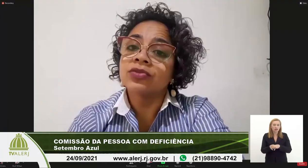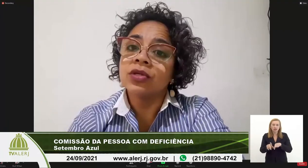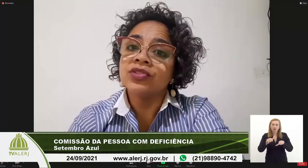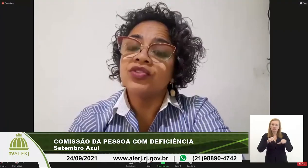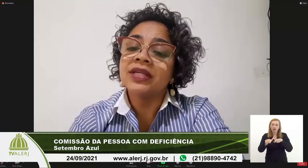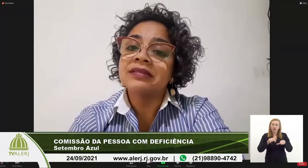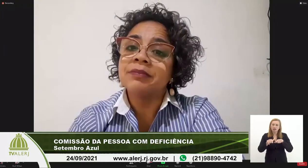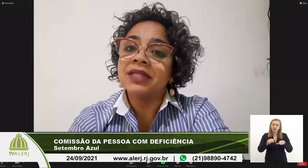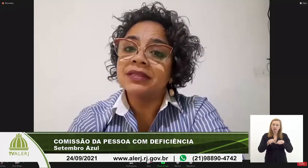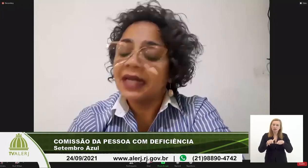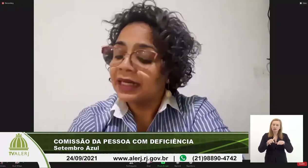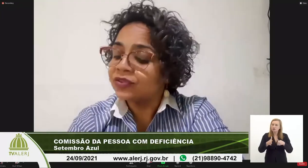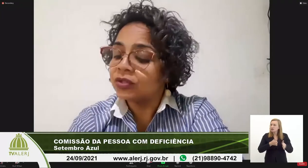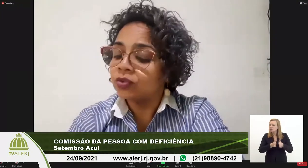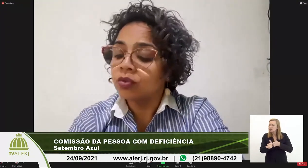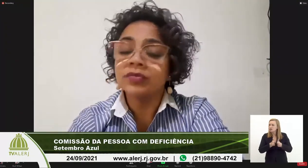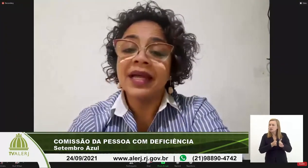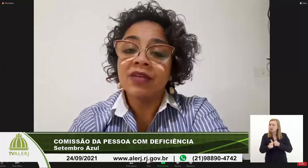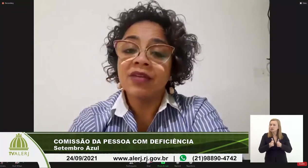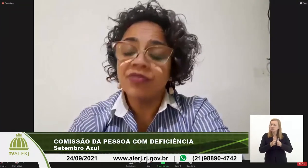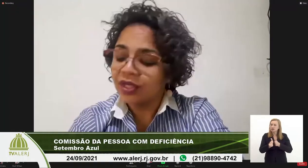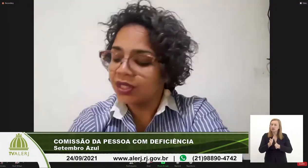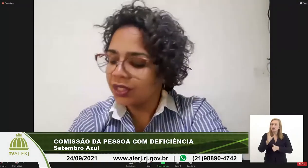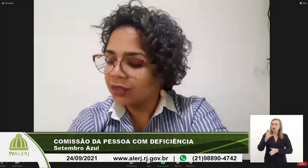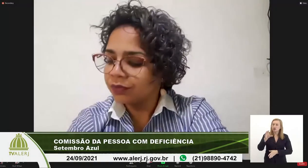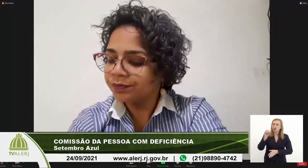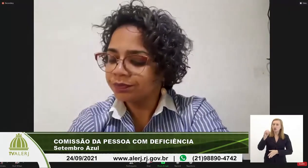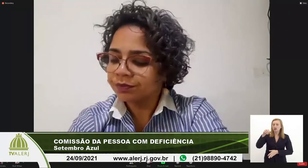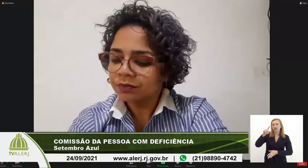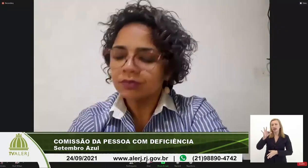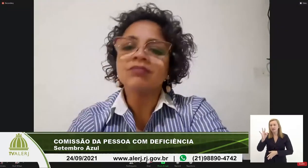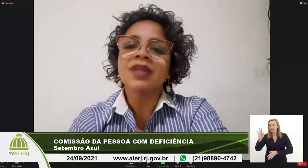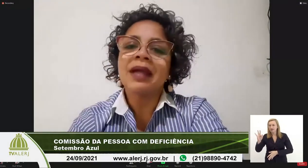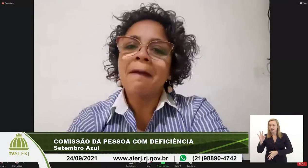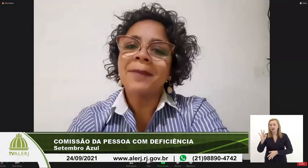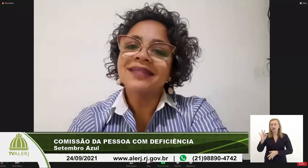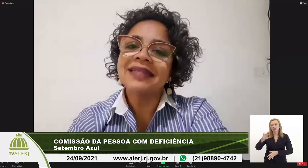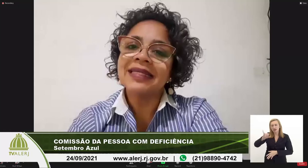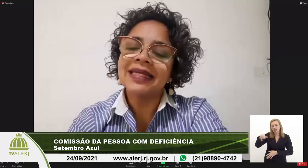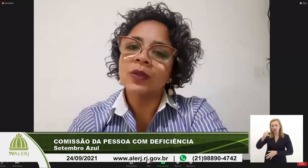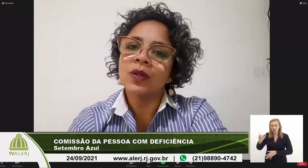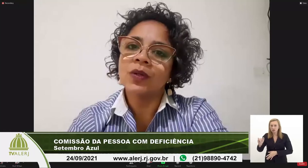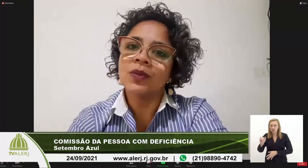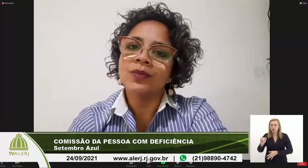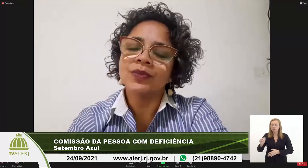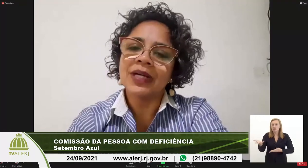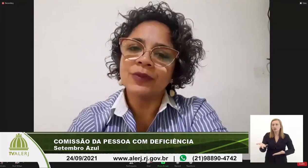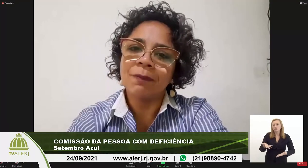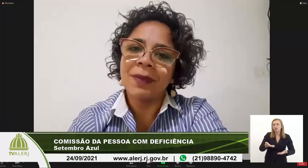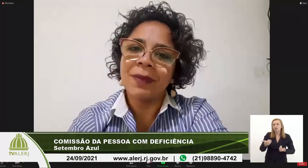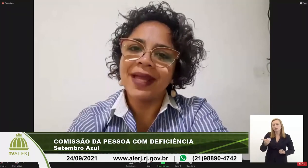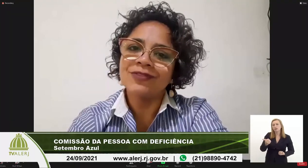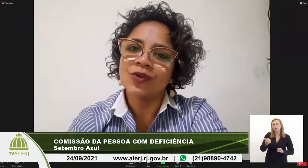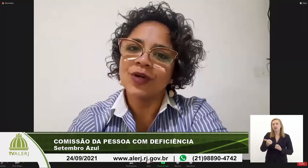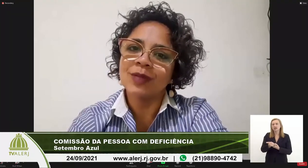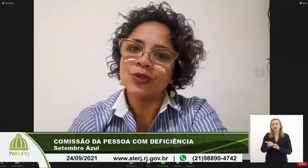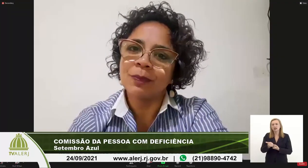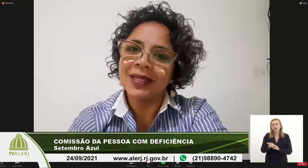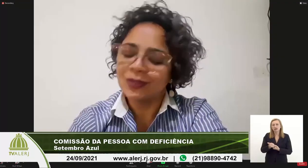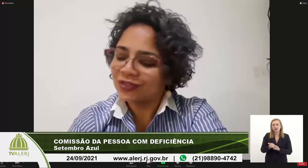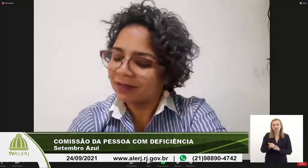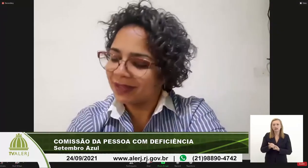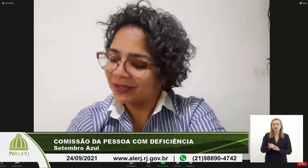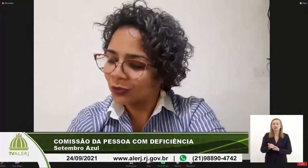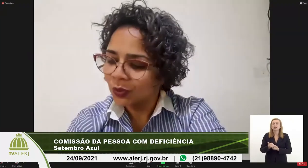atuações de acessibilidade no condeste rio parceria com a nuped conforme